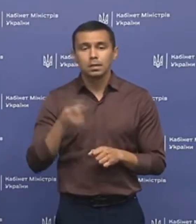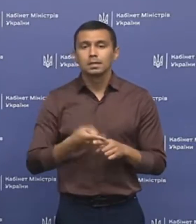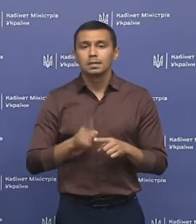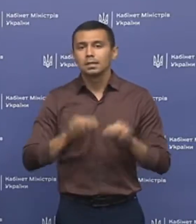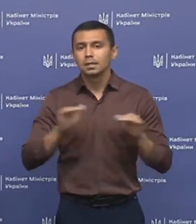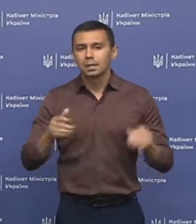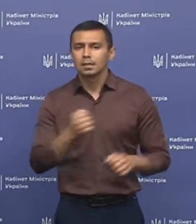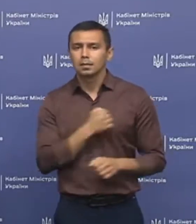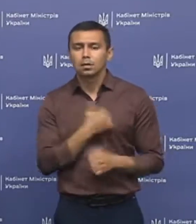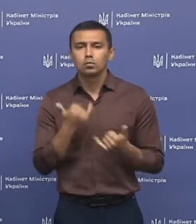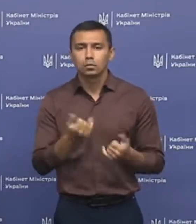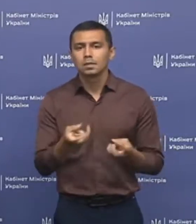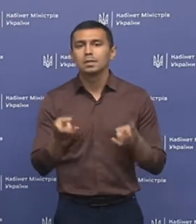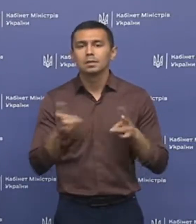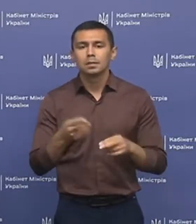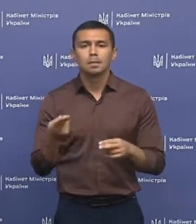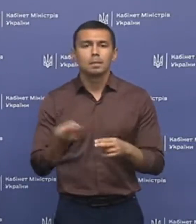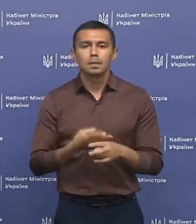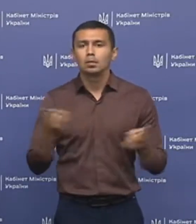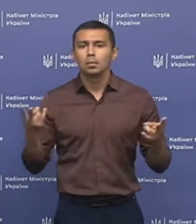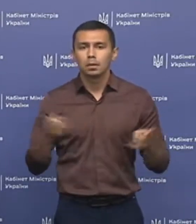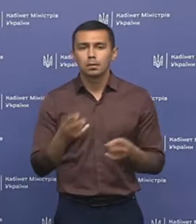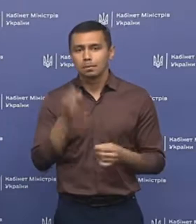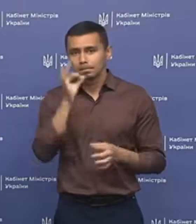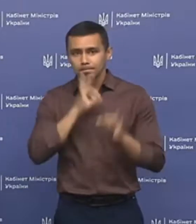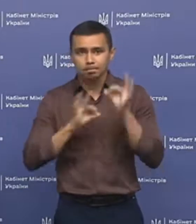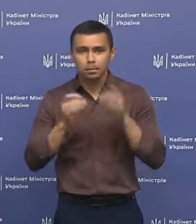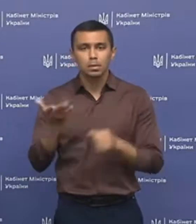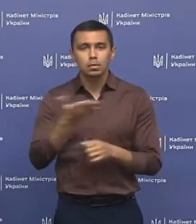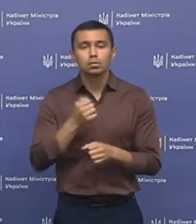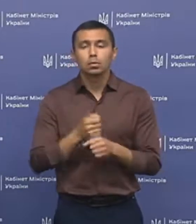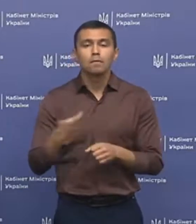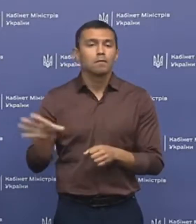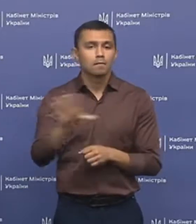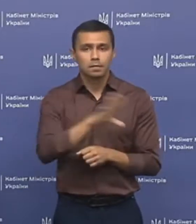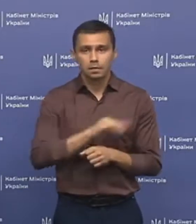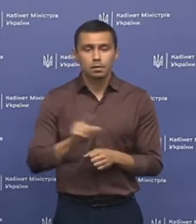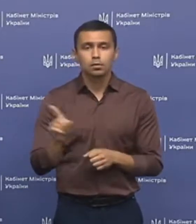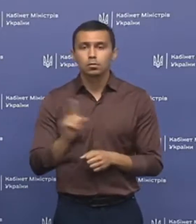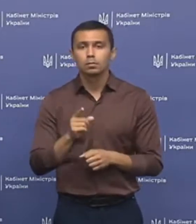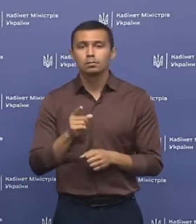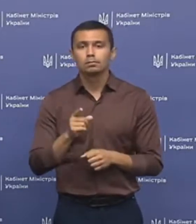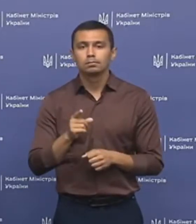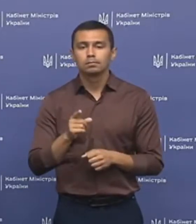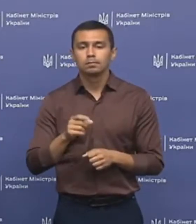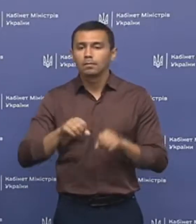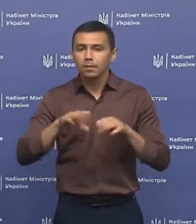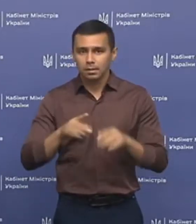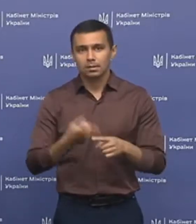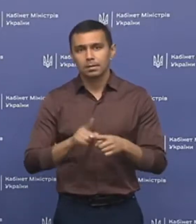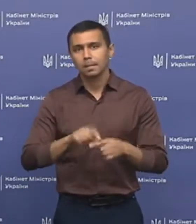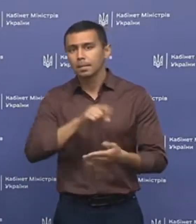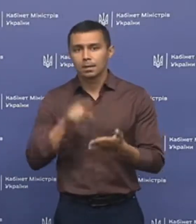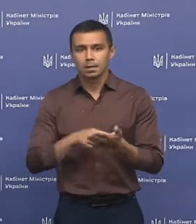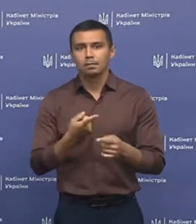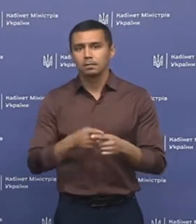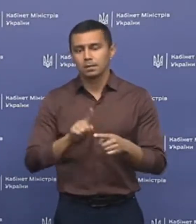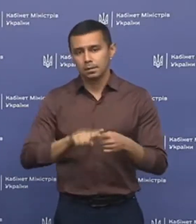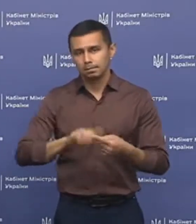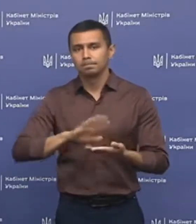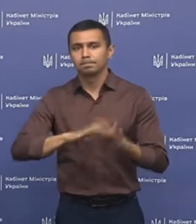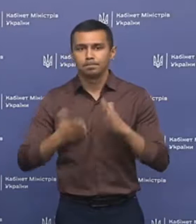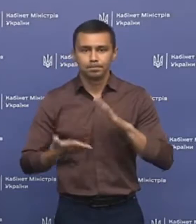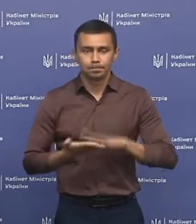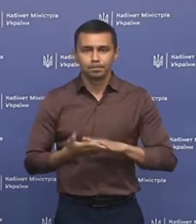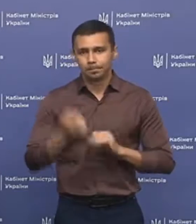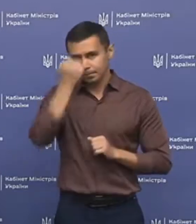ці діти, на жаль, сьогодні залишились без необхідних препаратів. І ми зробимо все для того, щоб вирішити це питання в цій ситуації.